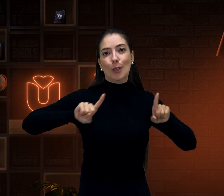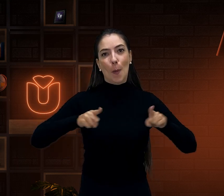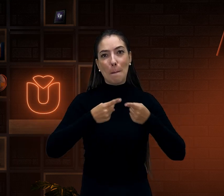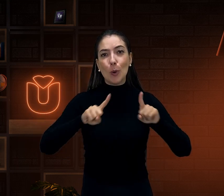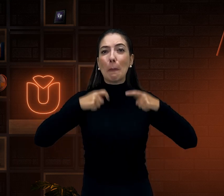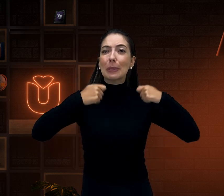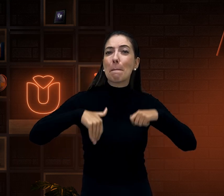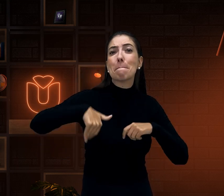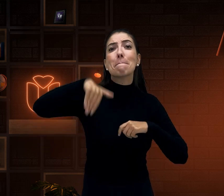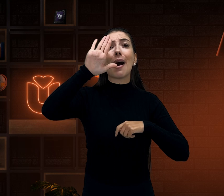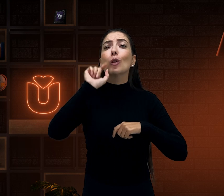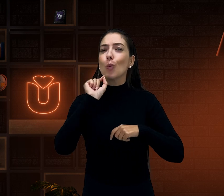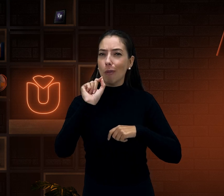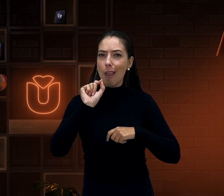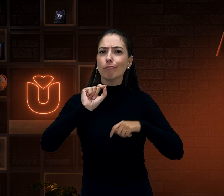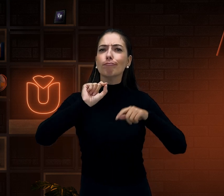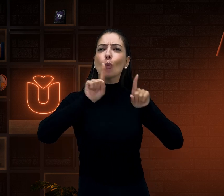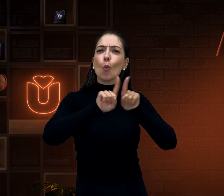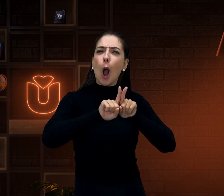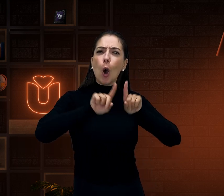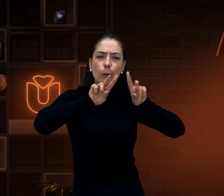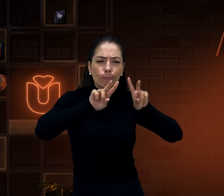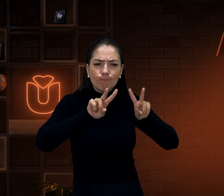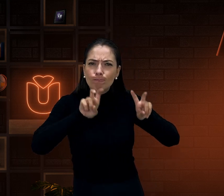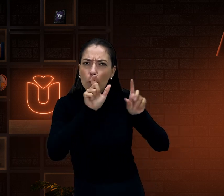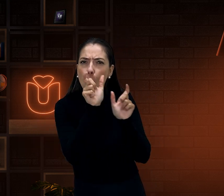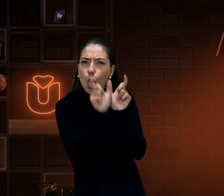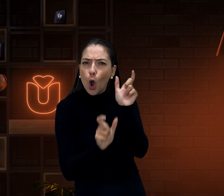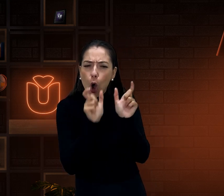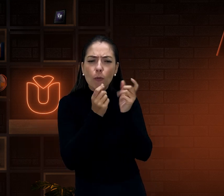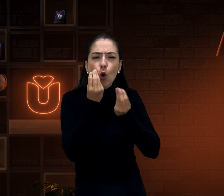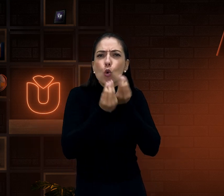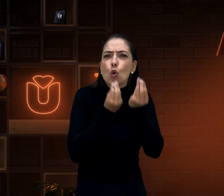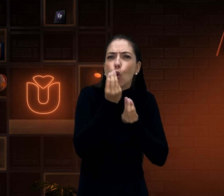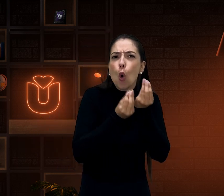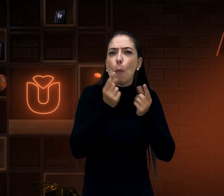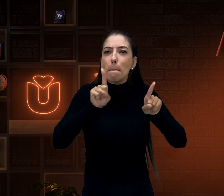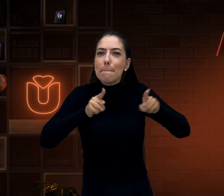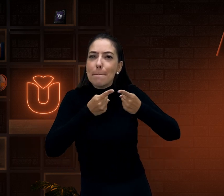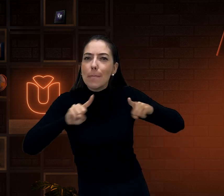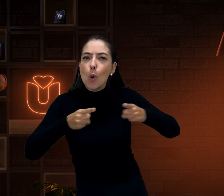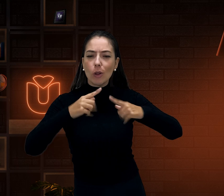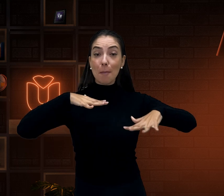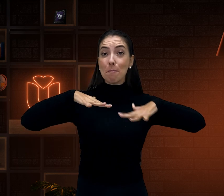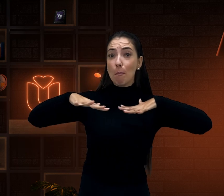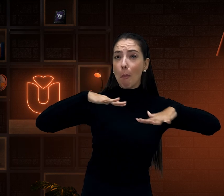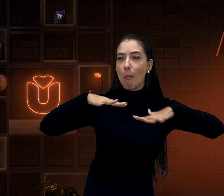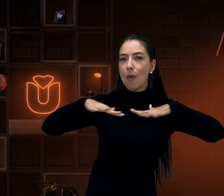E traduzir música exige, sim, um foco no estudo, na morfologia da língua de sinais, no